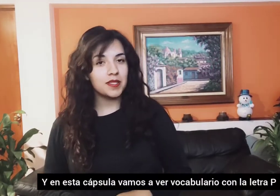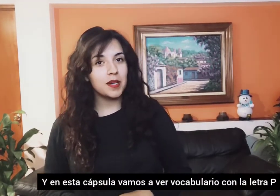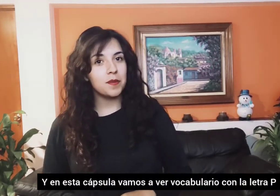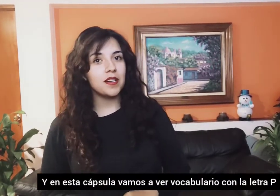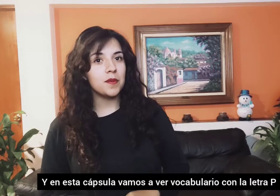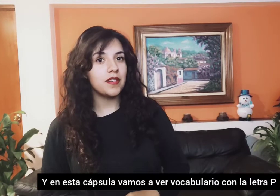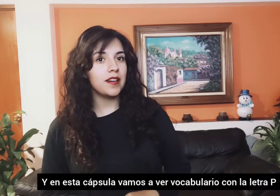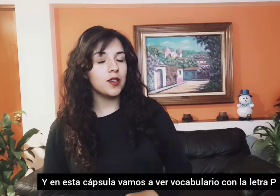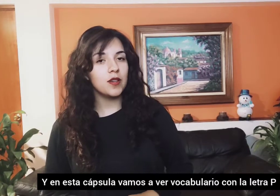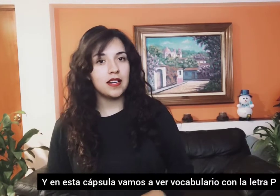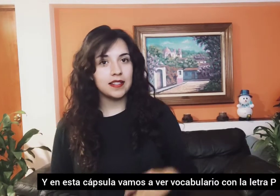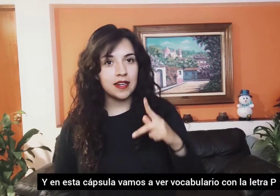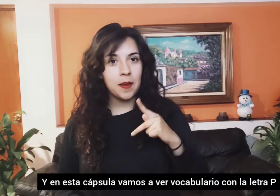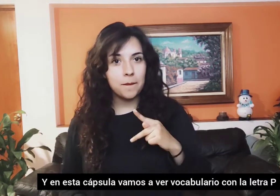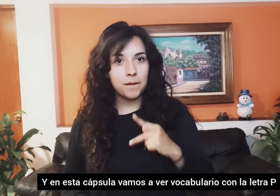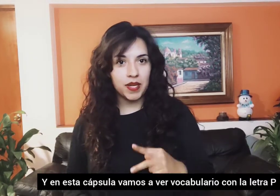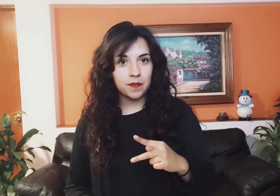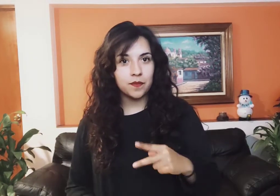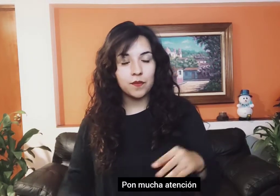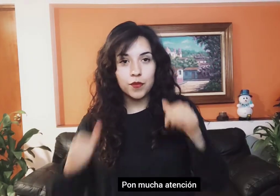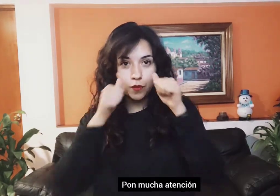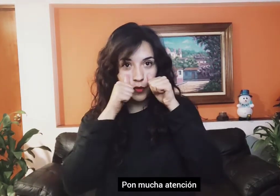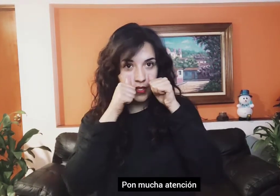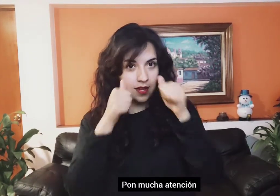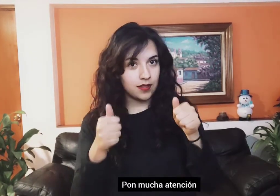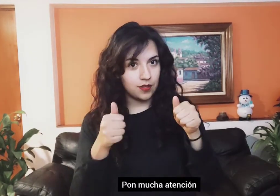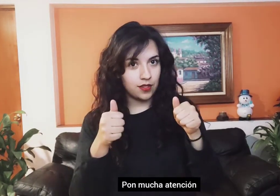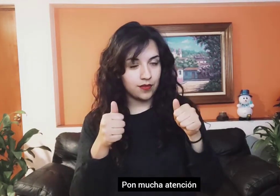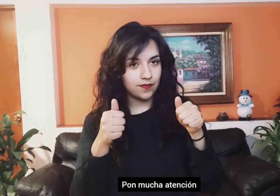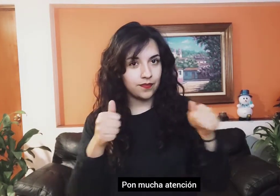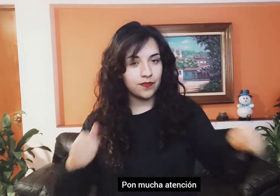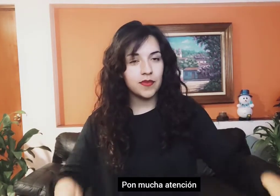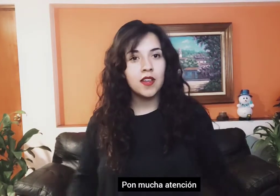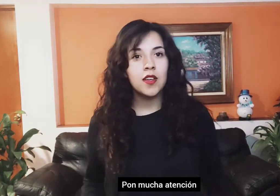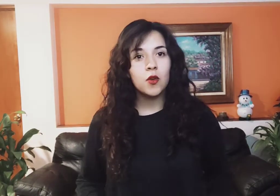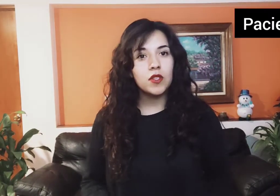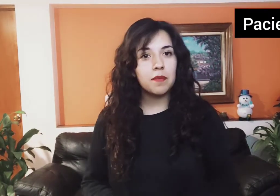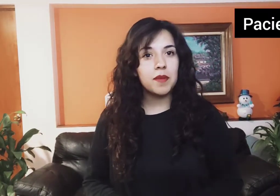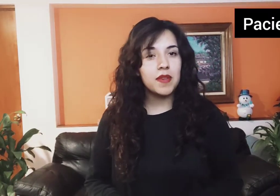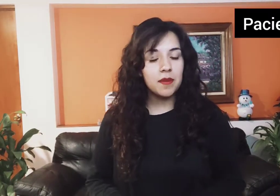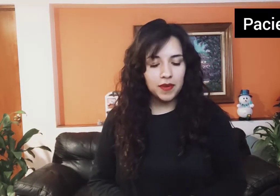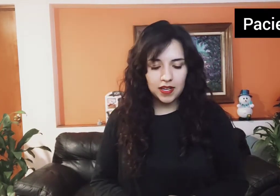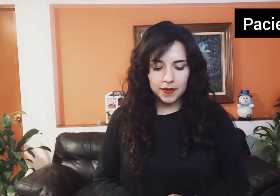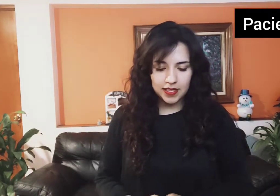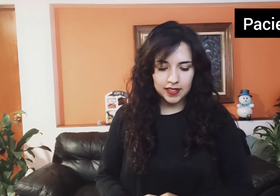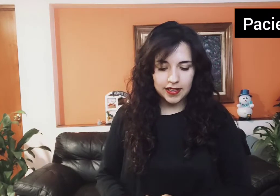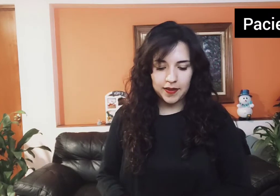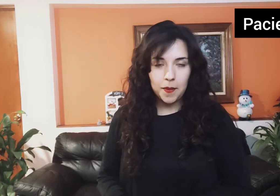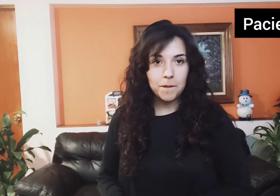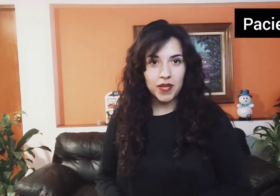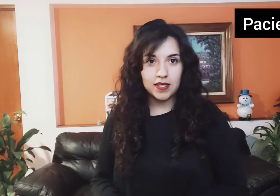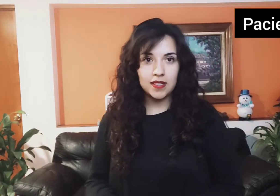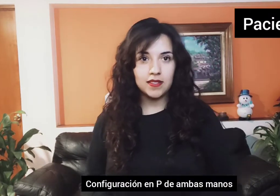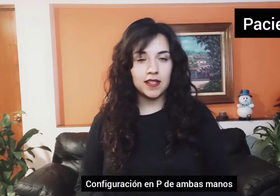a ver vocabulario con la letra P. Pon mucha atención. Nuestra primera palabra será paciencia,